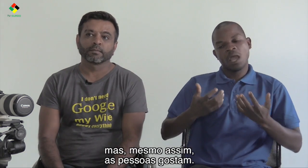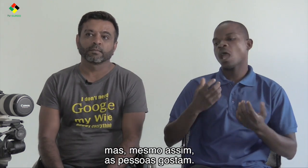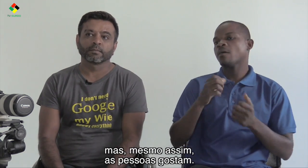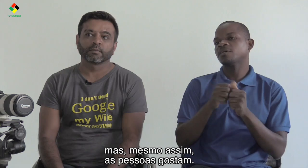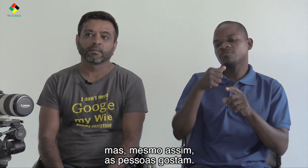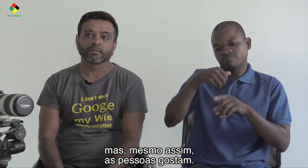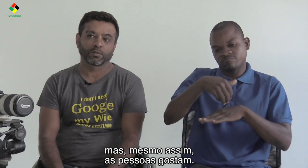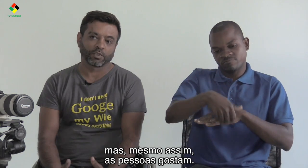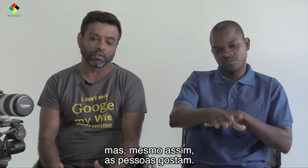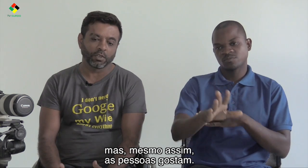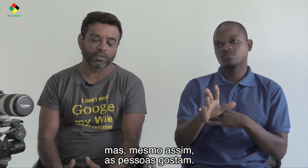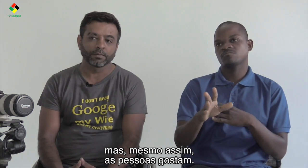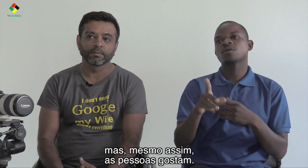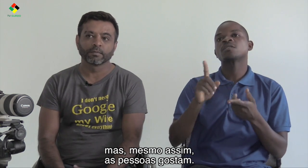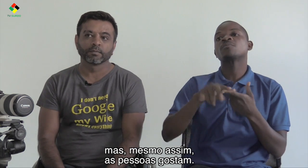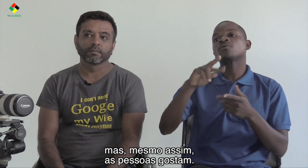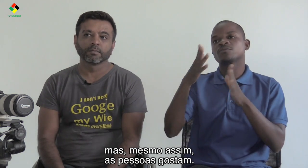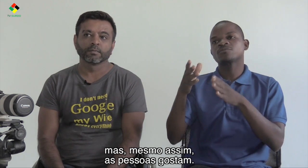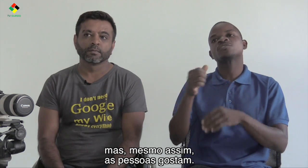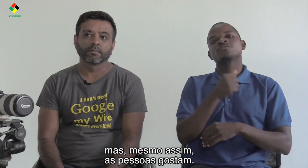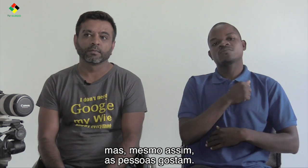as pessoas gostam.